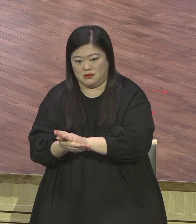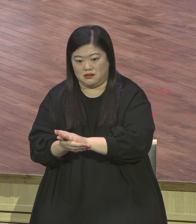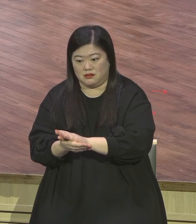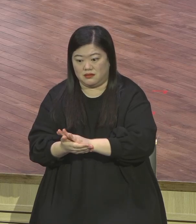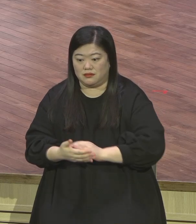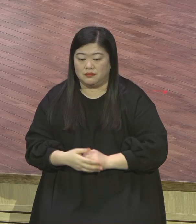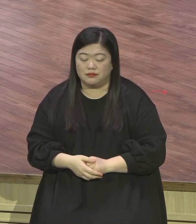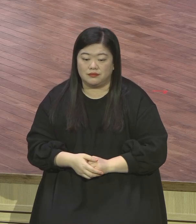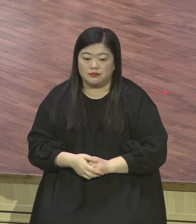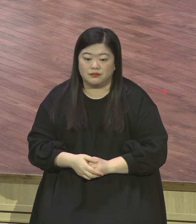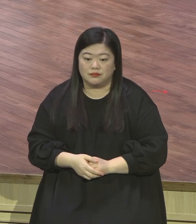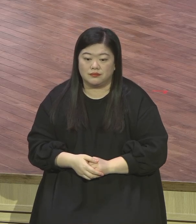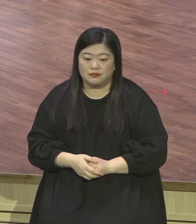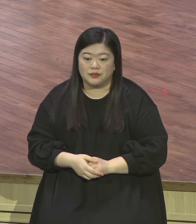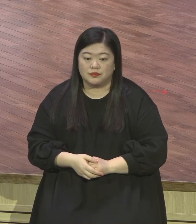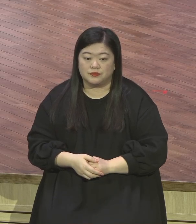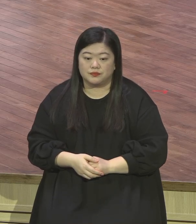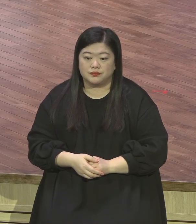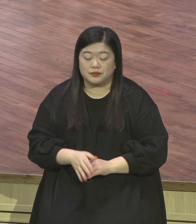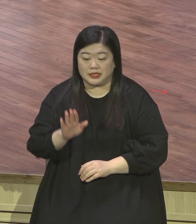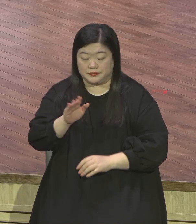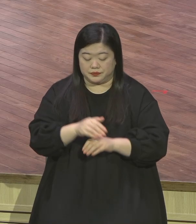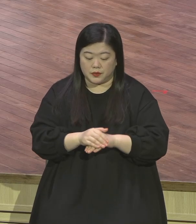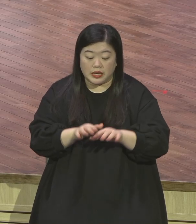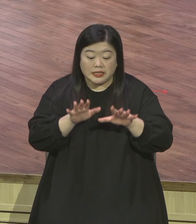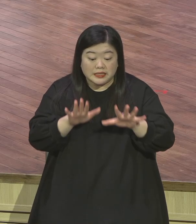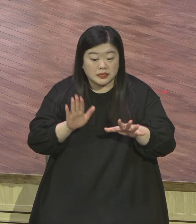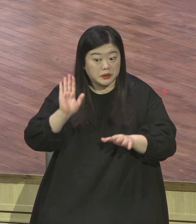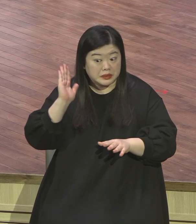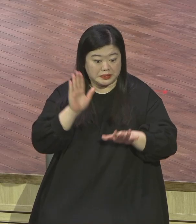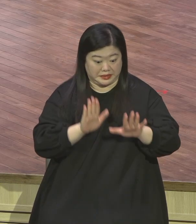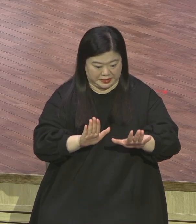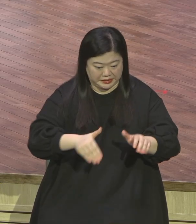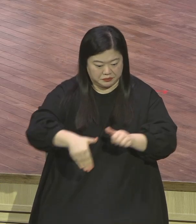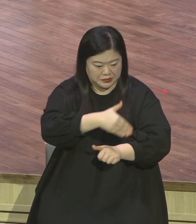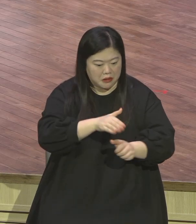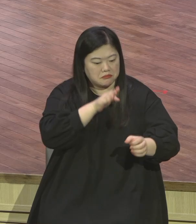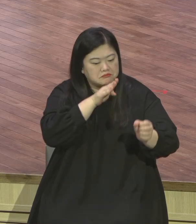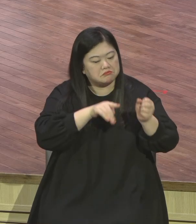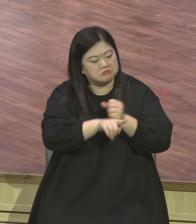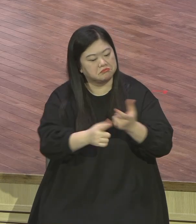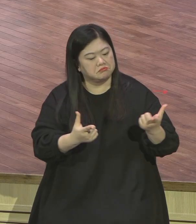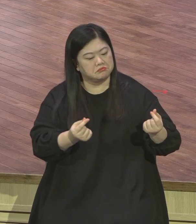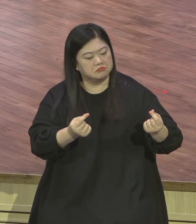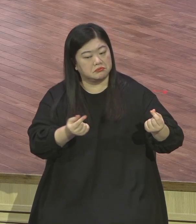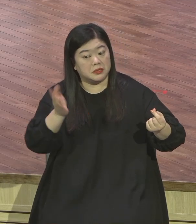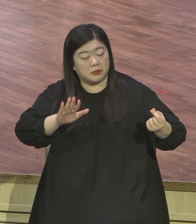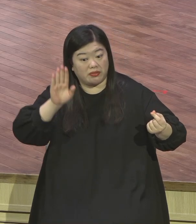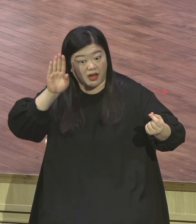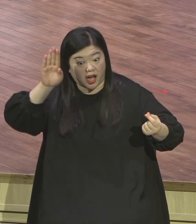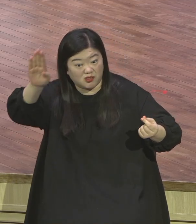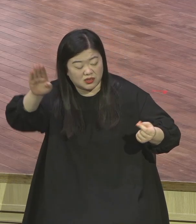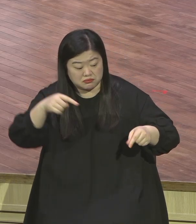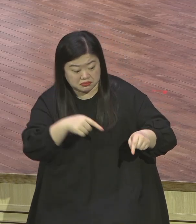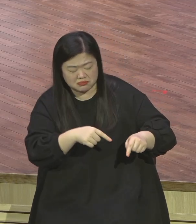오늘의 진료가 뭐요? 내일의 거짓이 되는 이러한 현실입니다. 이게 세상 가치예요.